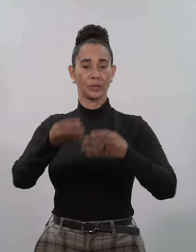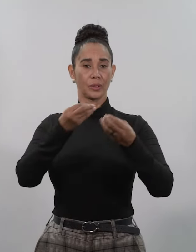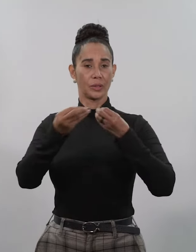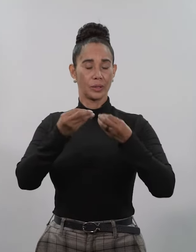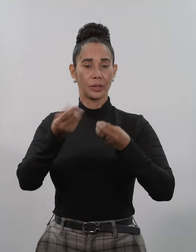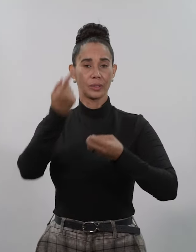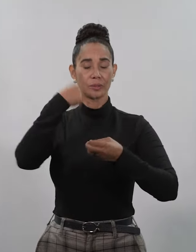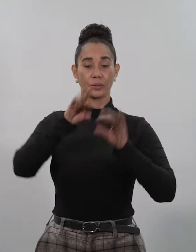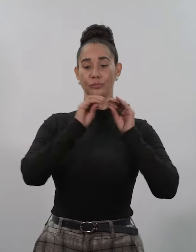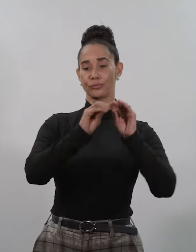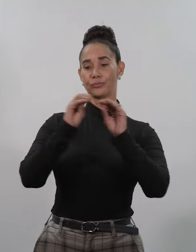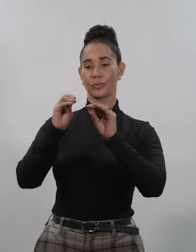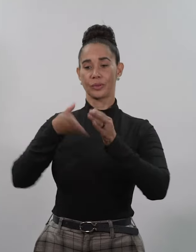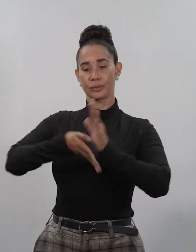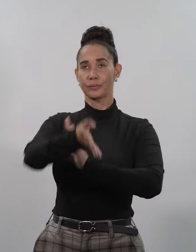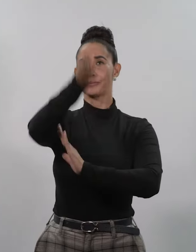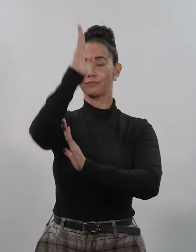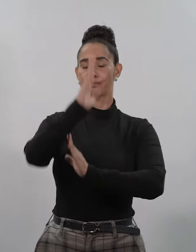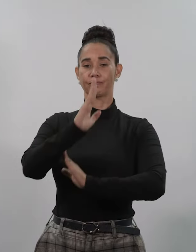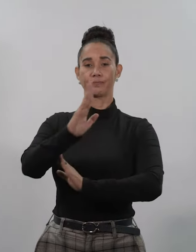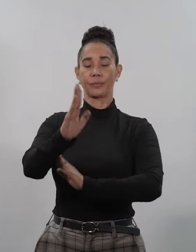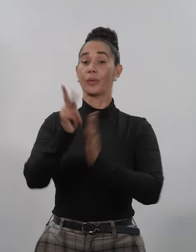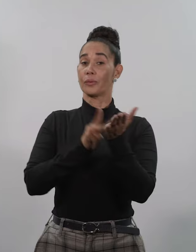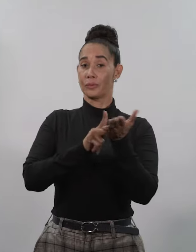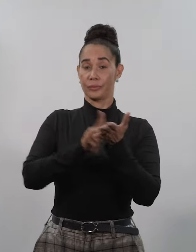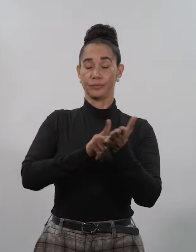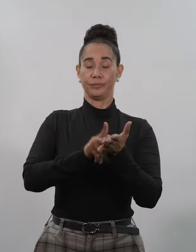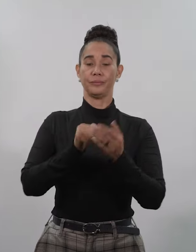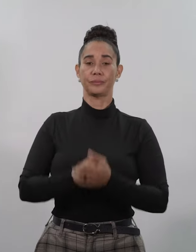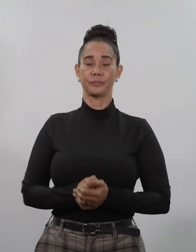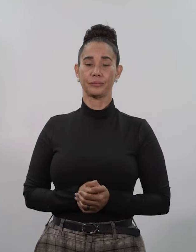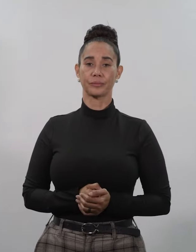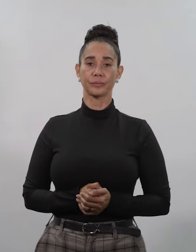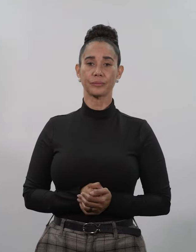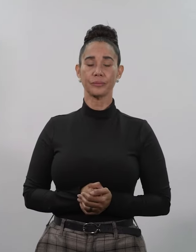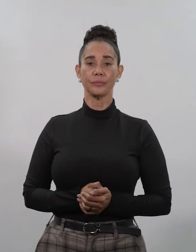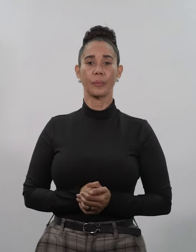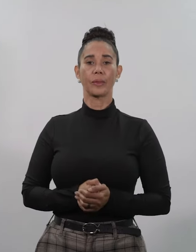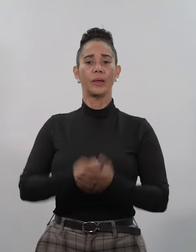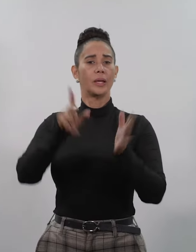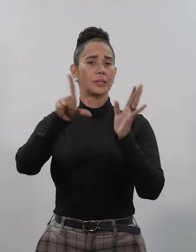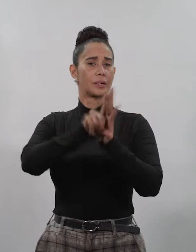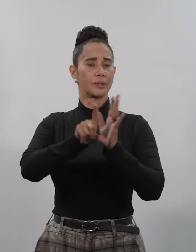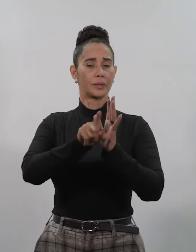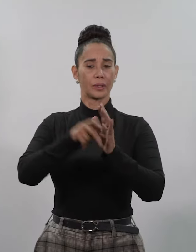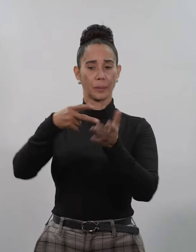sino que enseñas el camino de Dios sinceramente. ¿Es lícito pagar impuesto al César